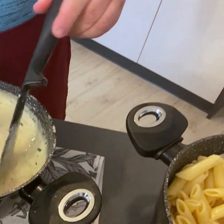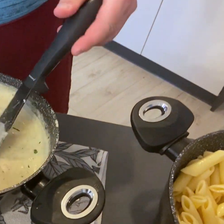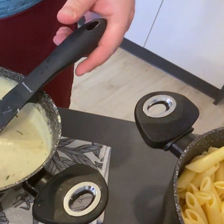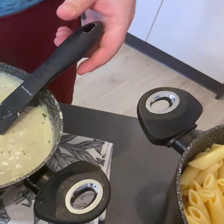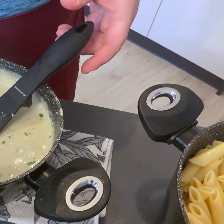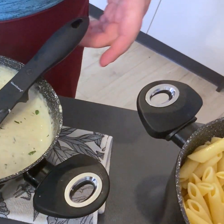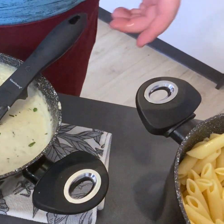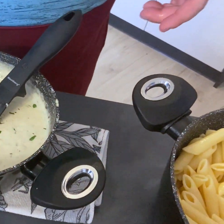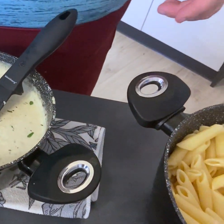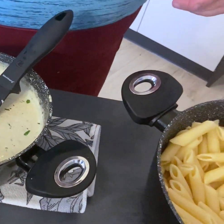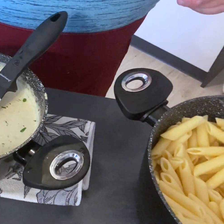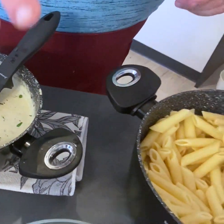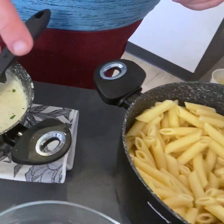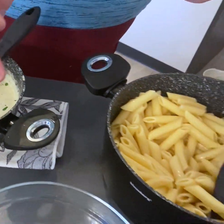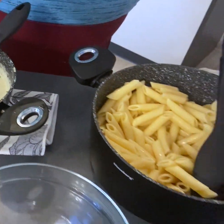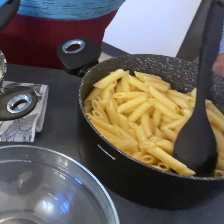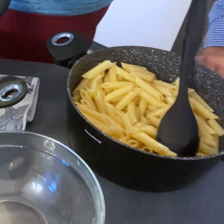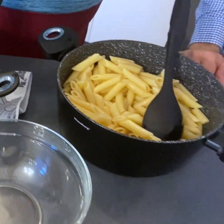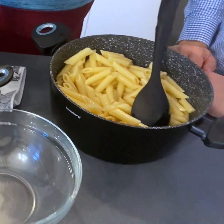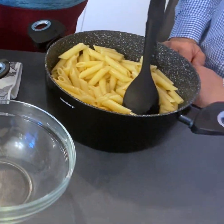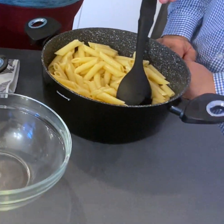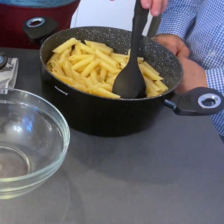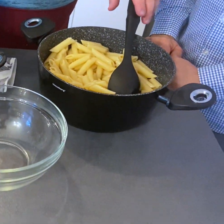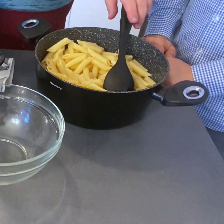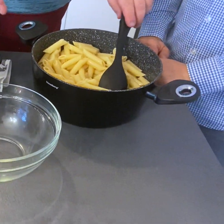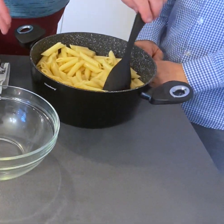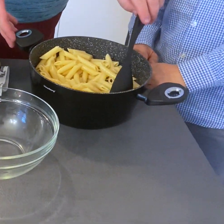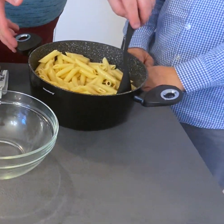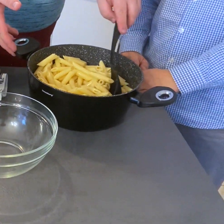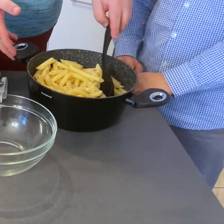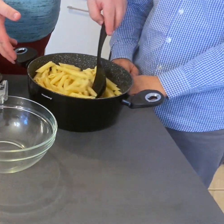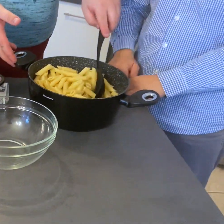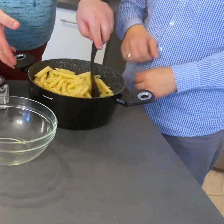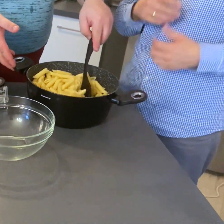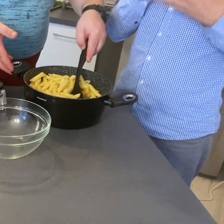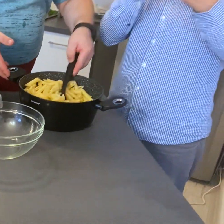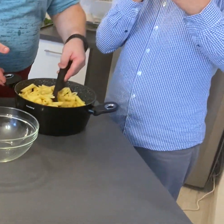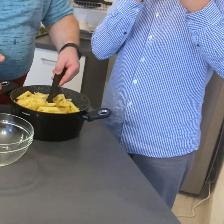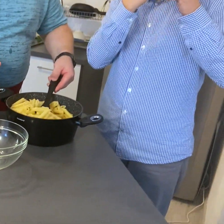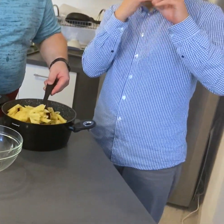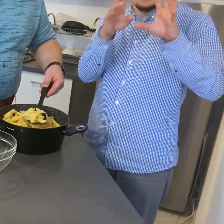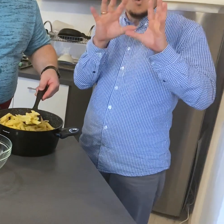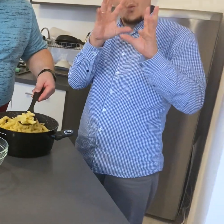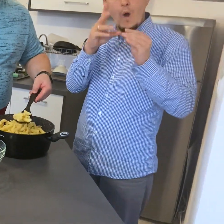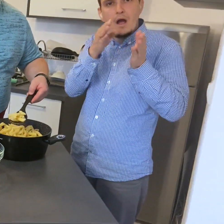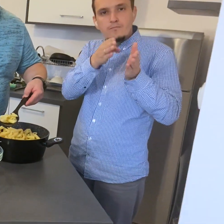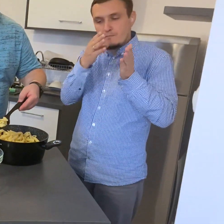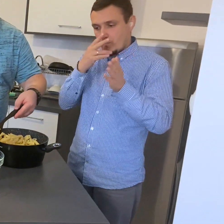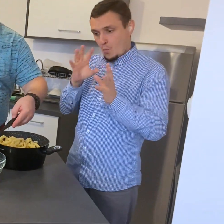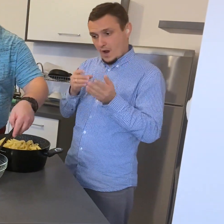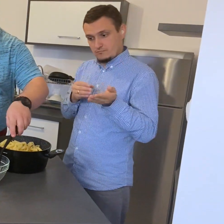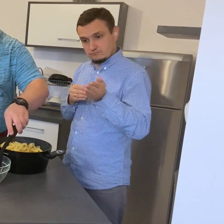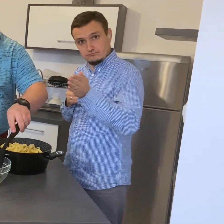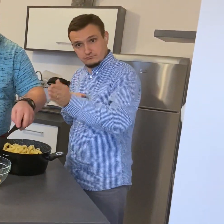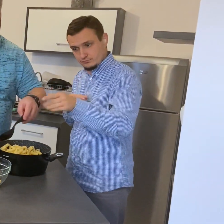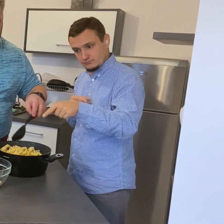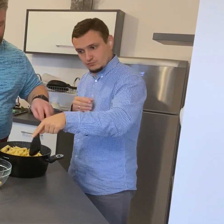Pokażemy, jak podać w takiej miseczce, żeby było widać. Więc nakładam sobie porcję makaronu.